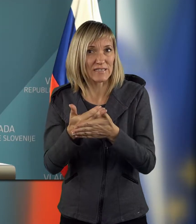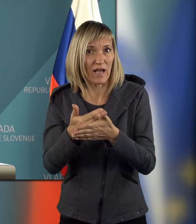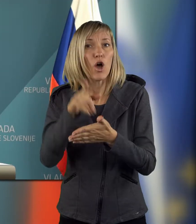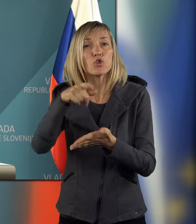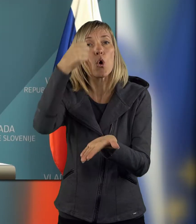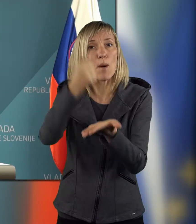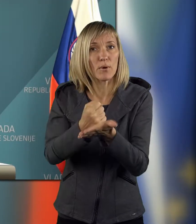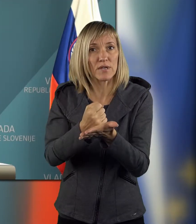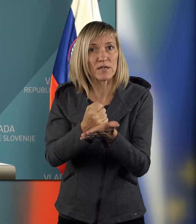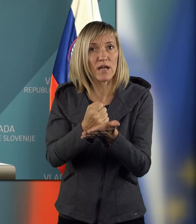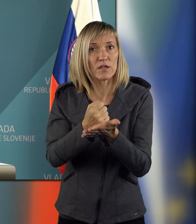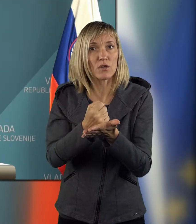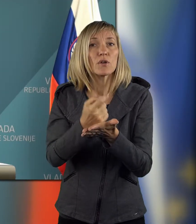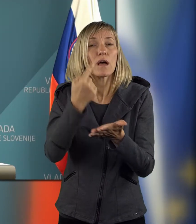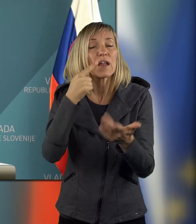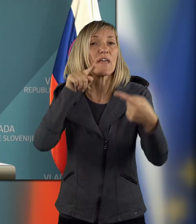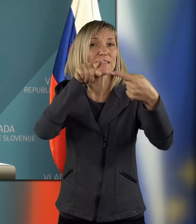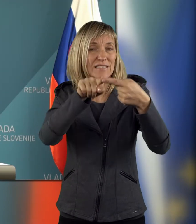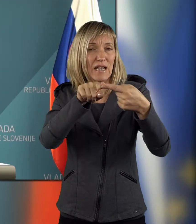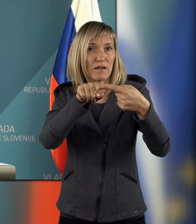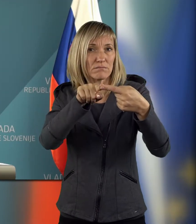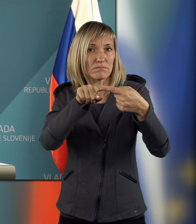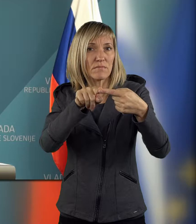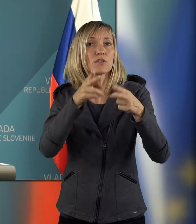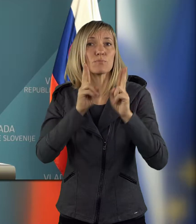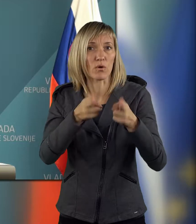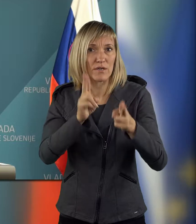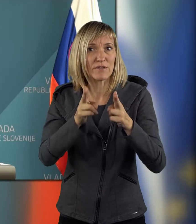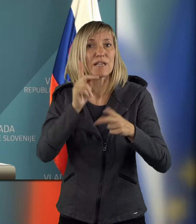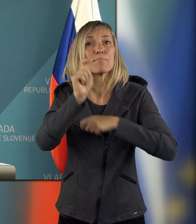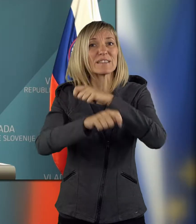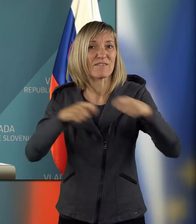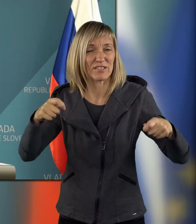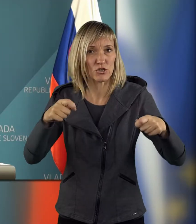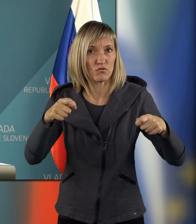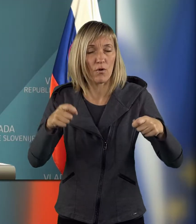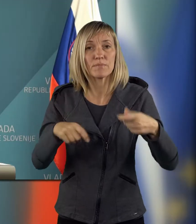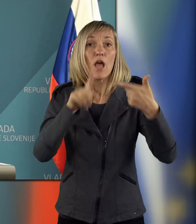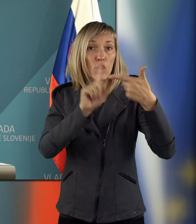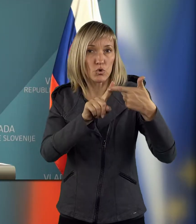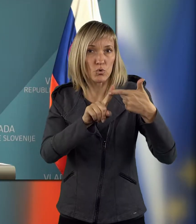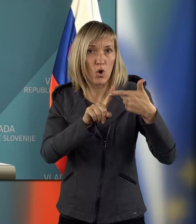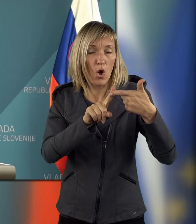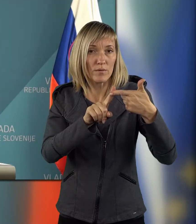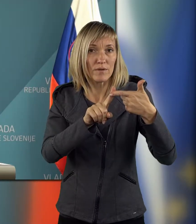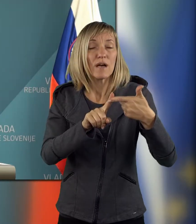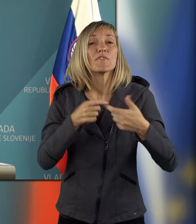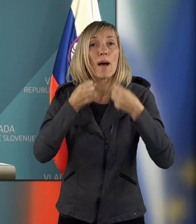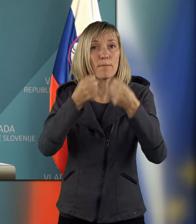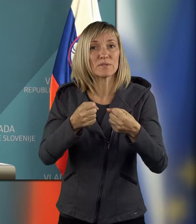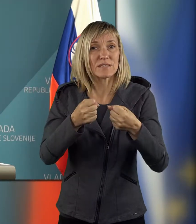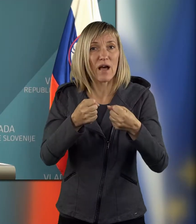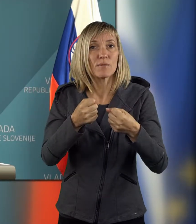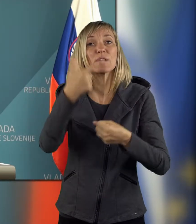kar je potrjeno tudi za cilje zmogljivosti za Republike Slovenije v okvir zavezništva. Drugo pa je, da postavljamo z